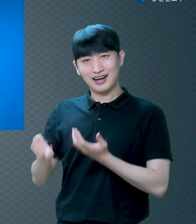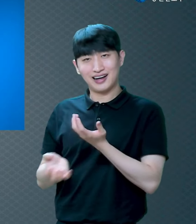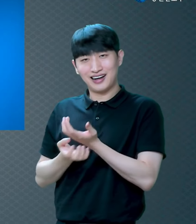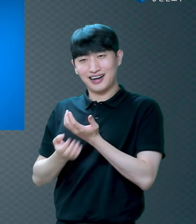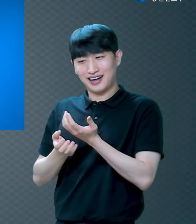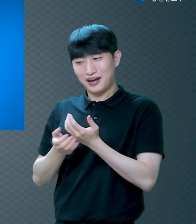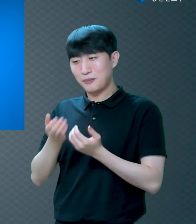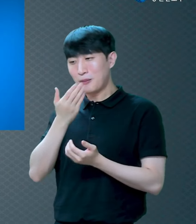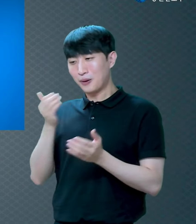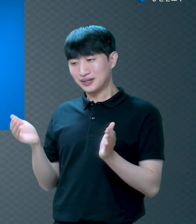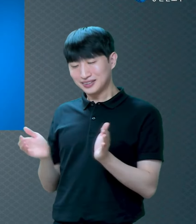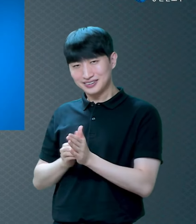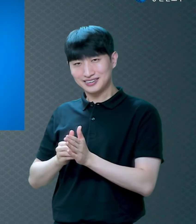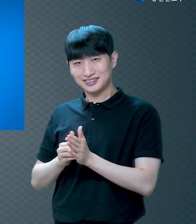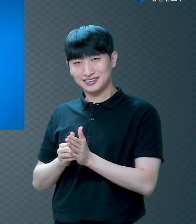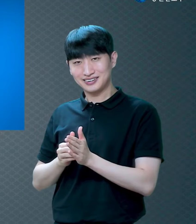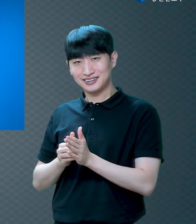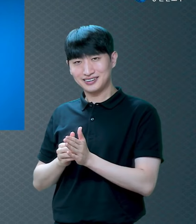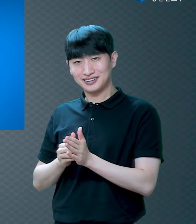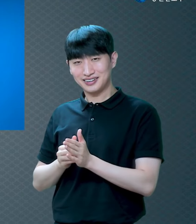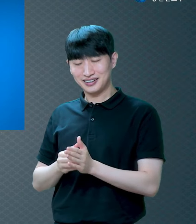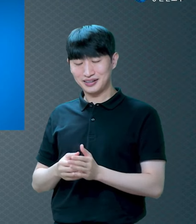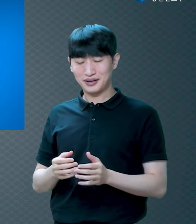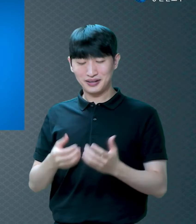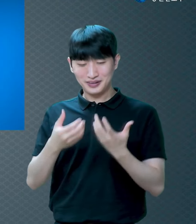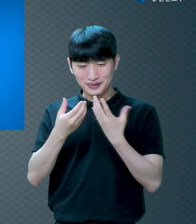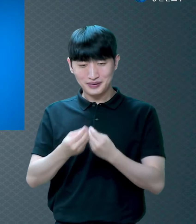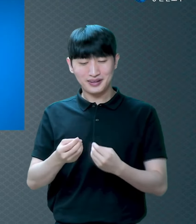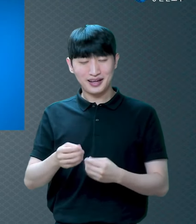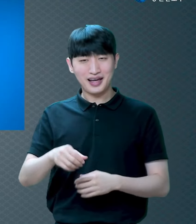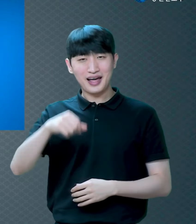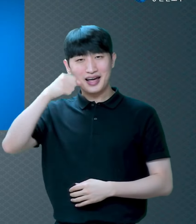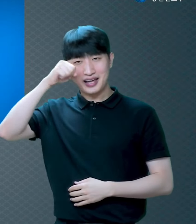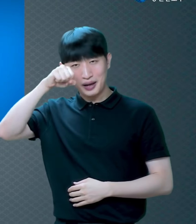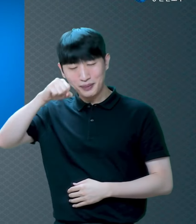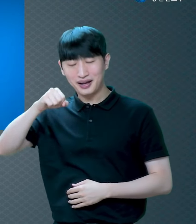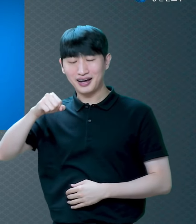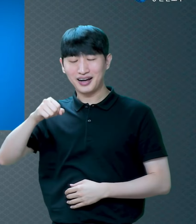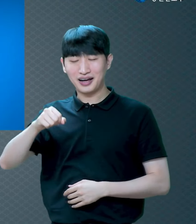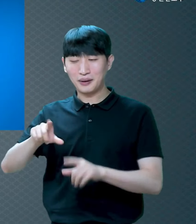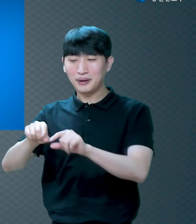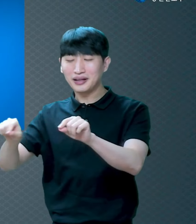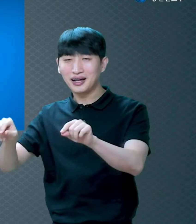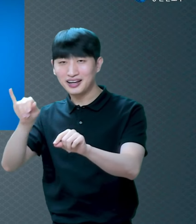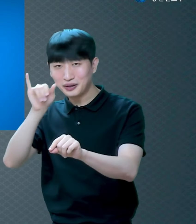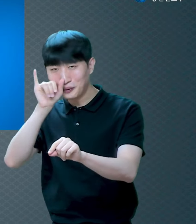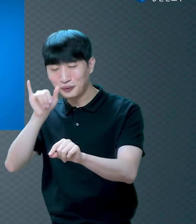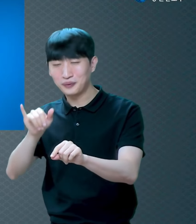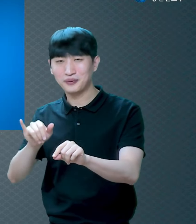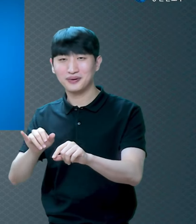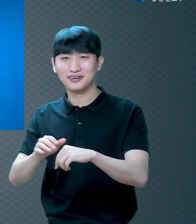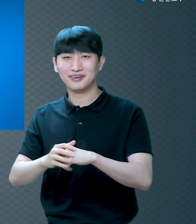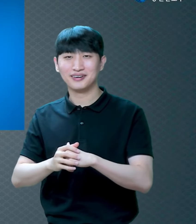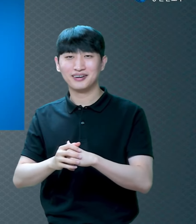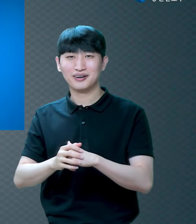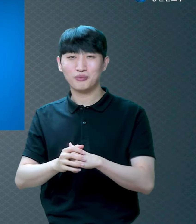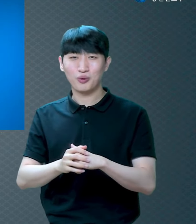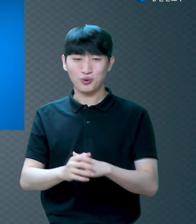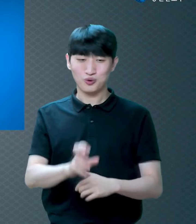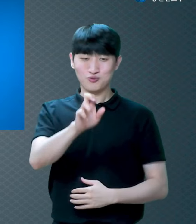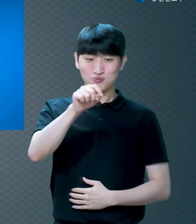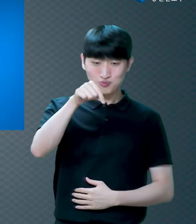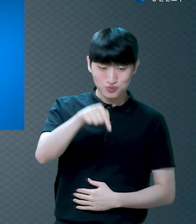양파도 반찬으로 주셨고 그리고 무도